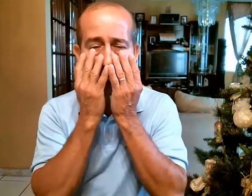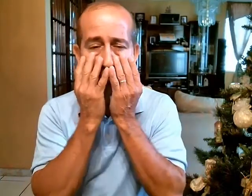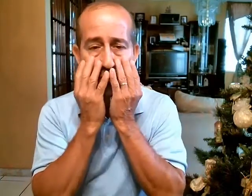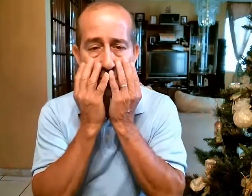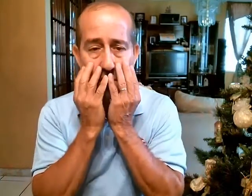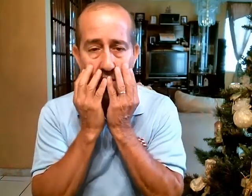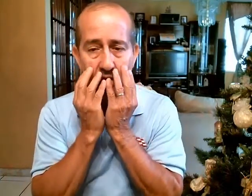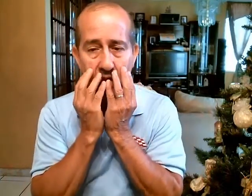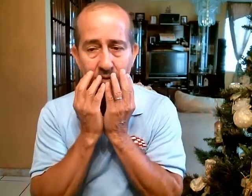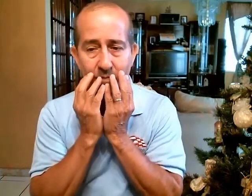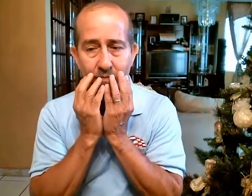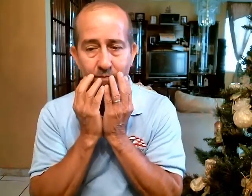Triste